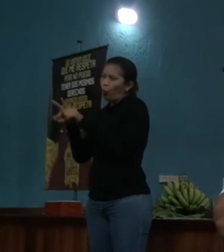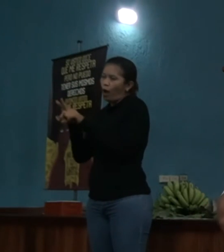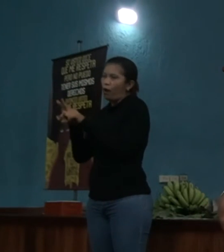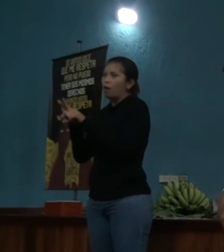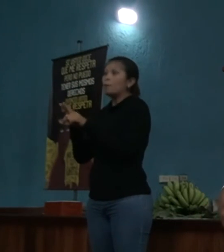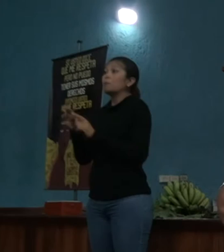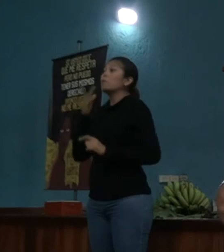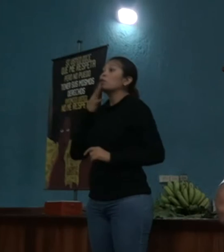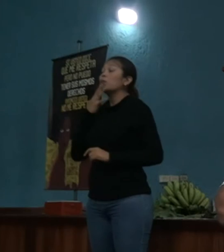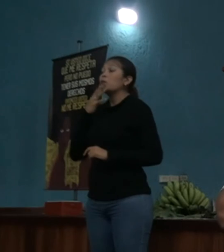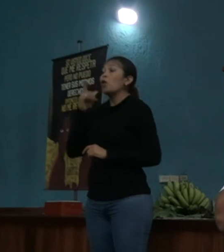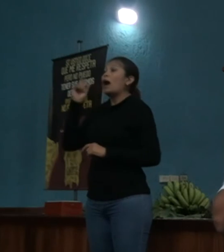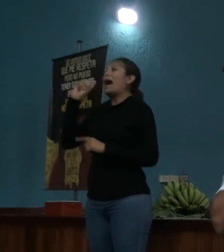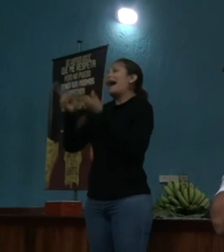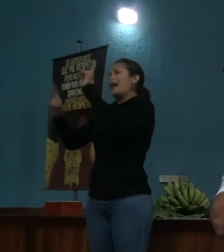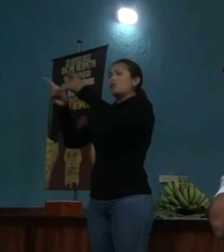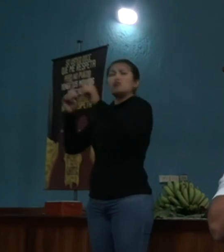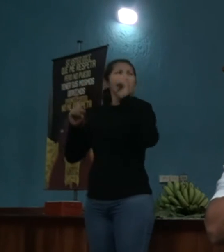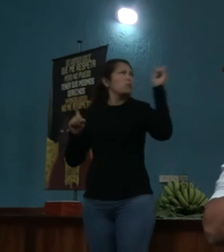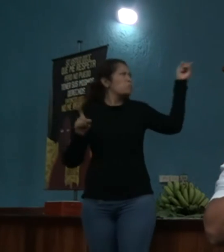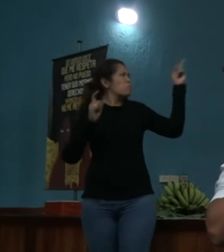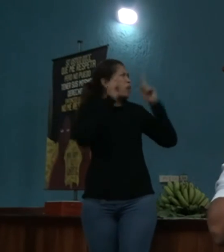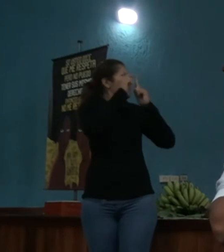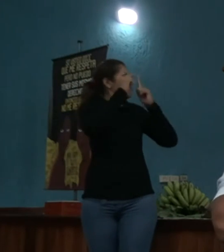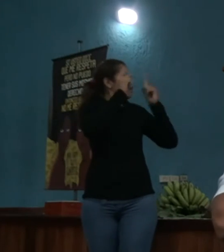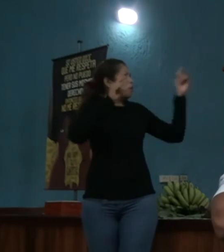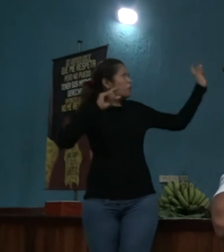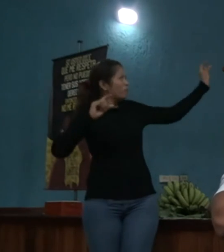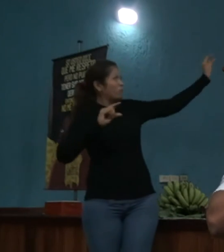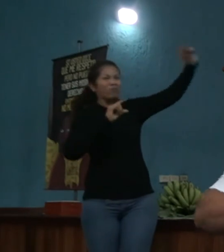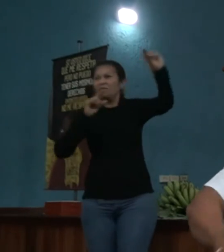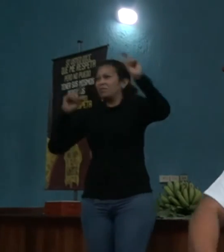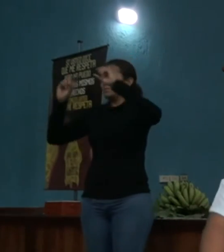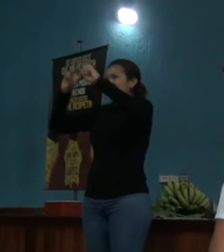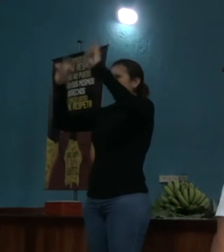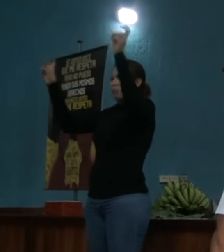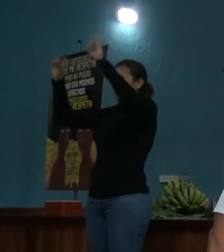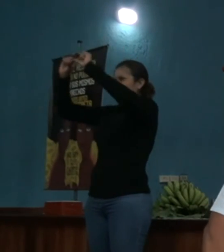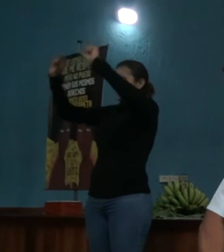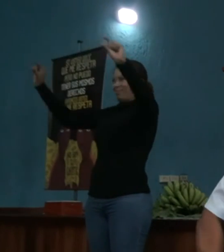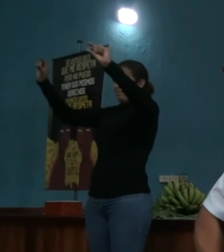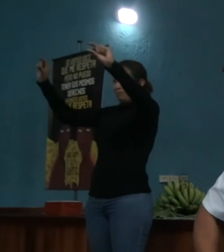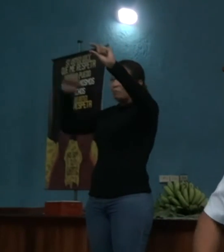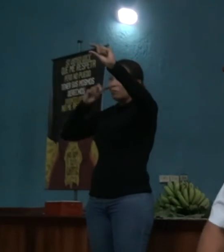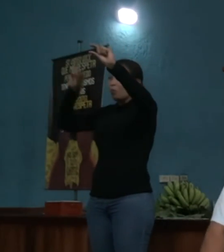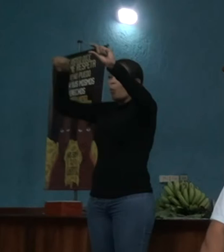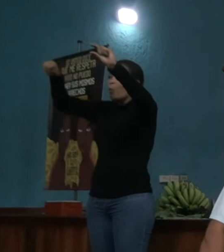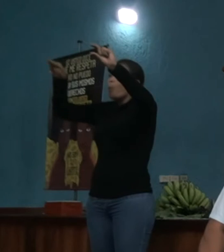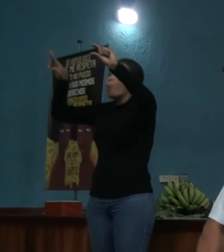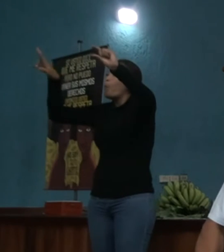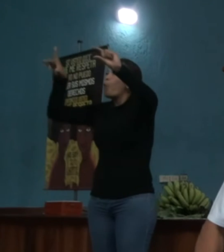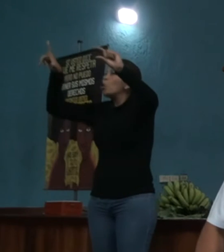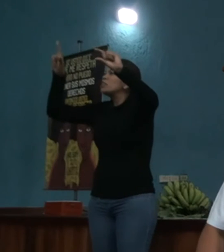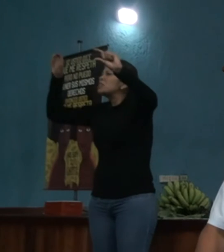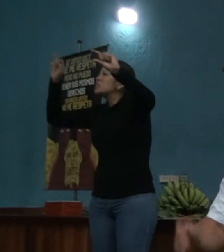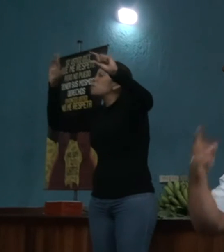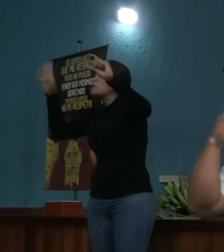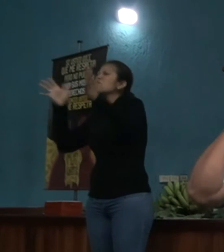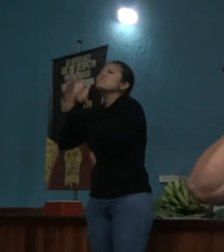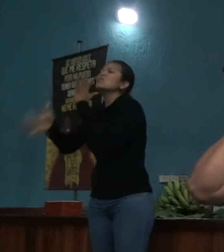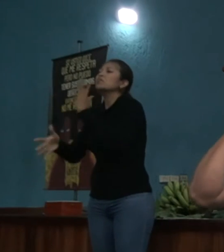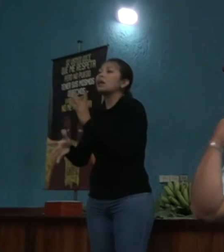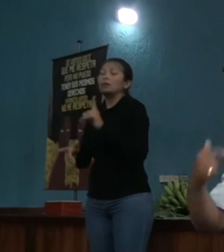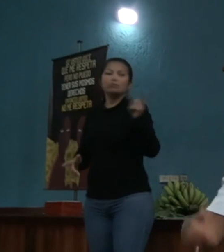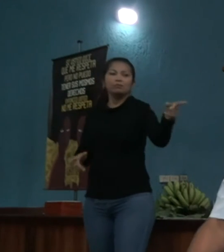más de una condición de discapacidad en nuestro organismo. En el caso mío, yo tengo dos tipos de discapacidad, que tengo